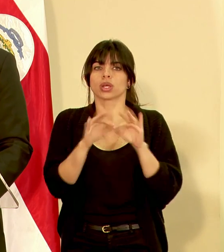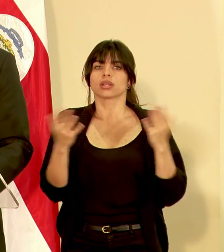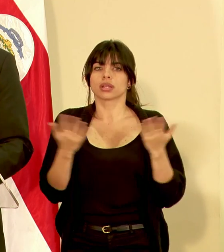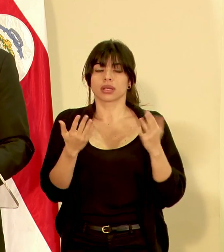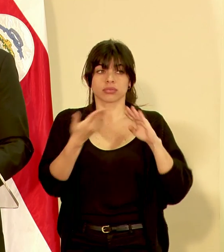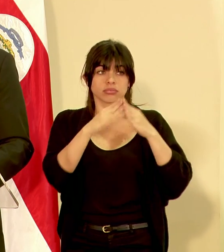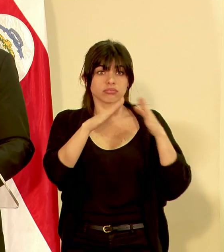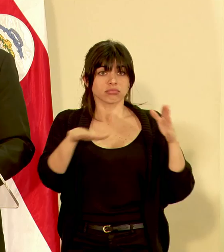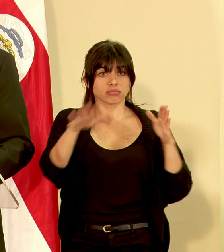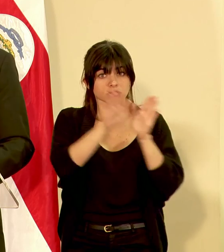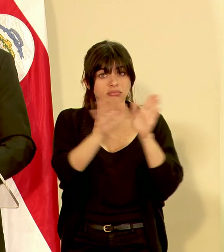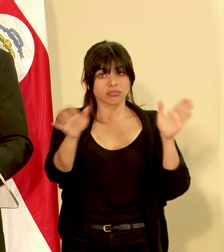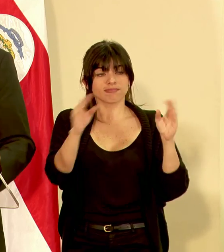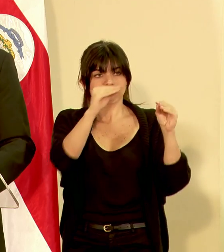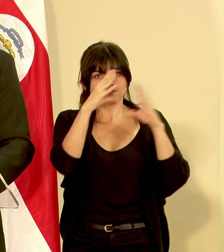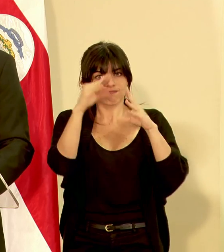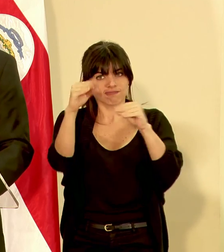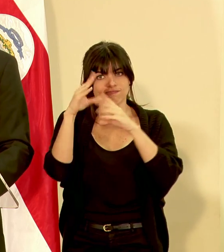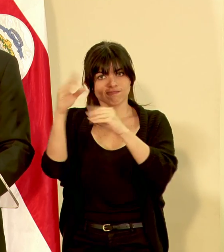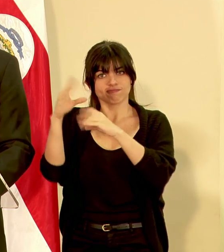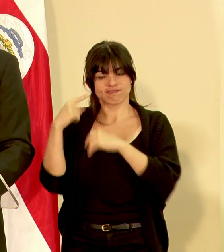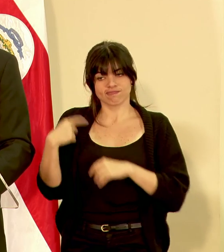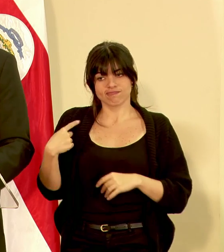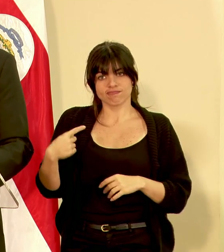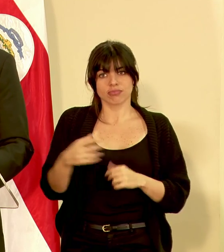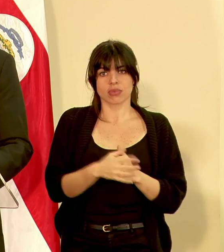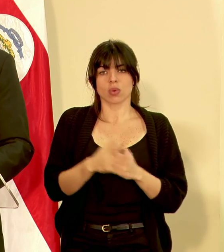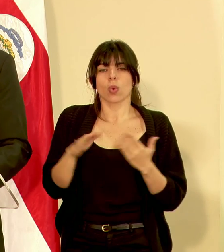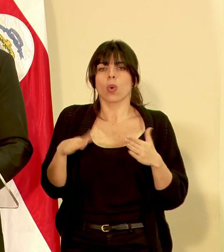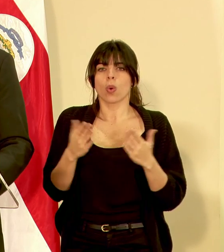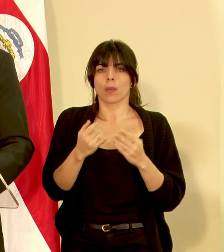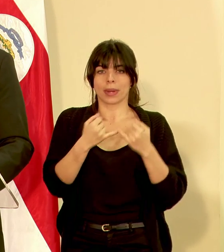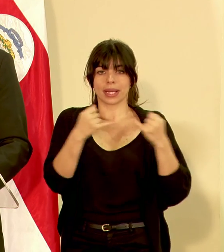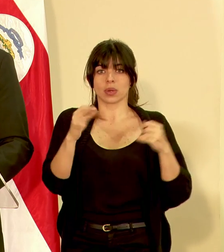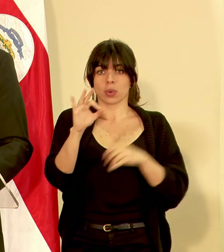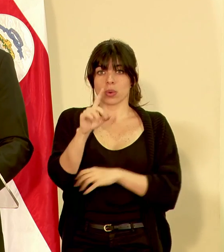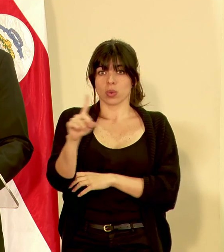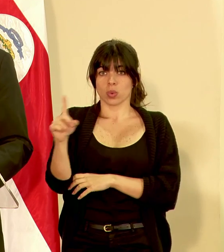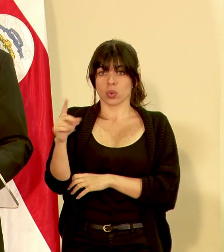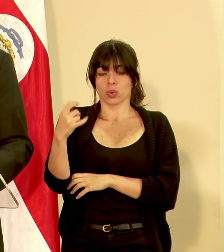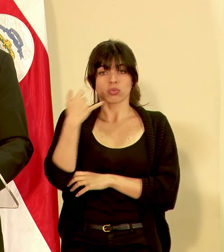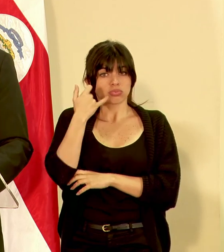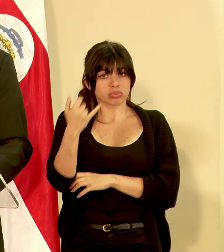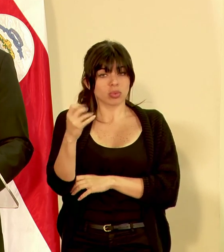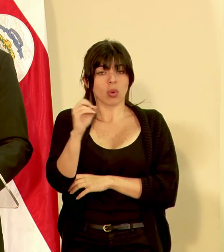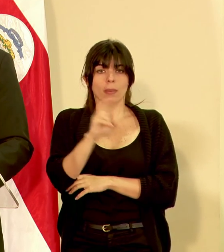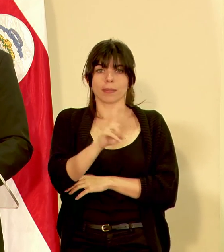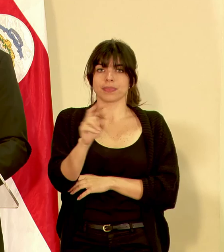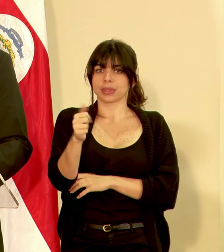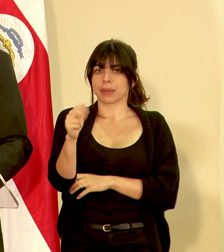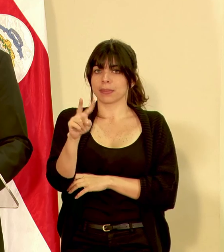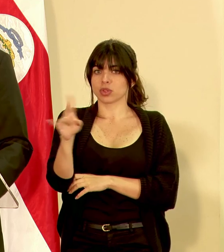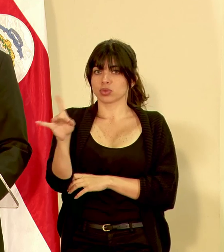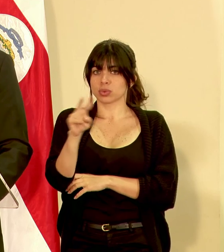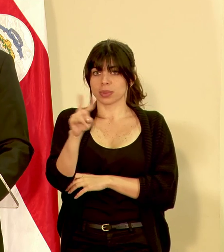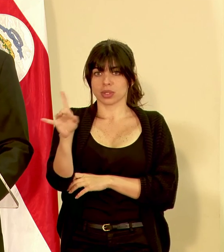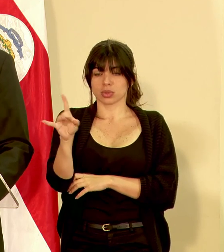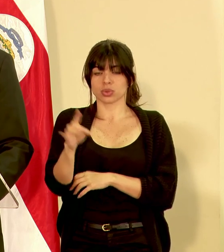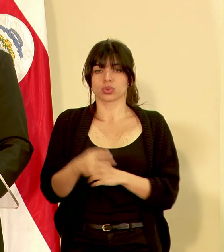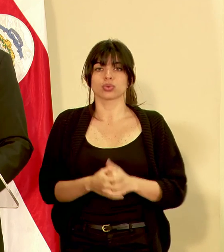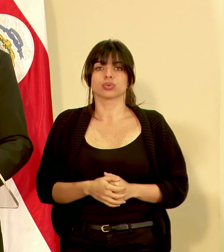población pues nos esté informando continuamente a través de la línea 911 o el 2210-2828